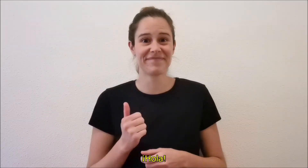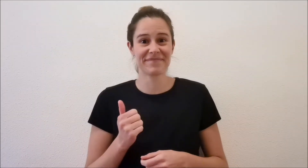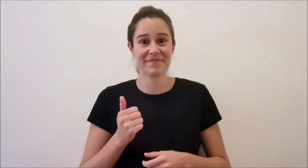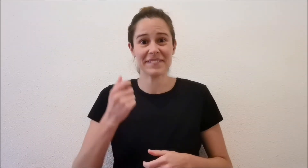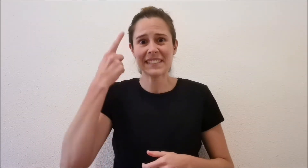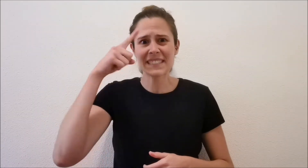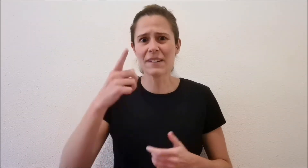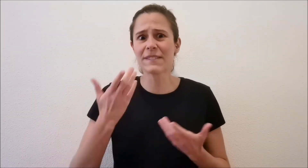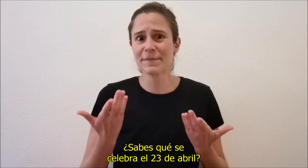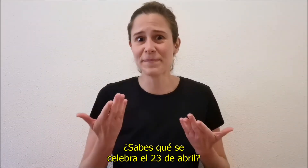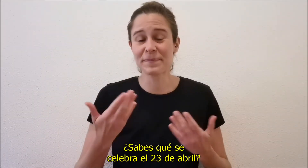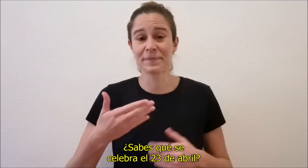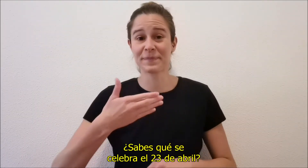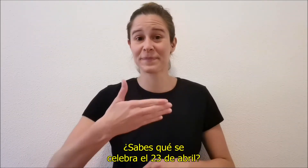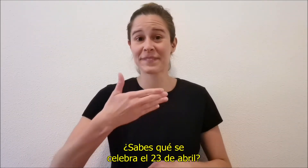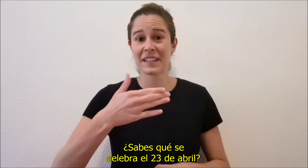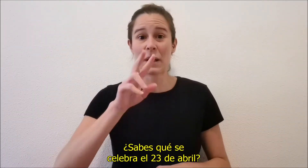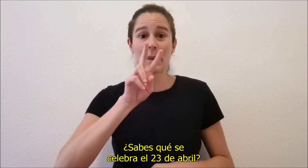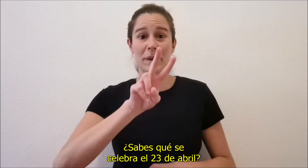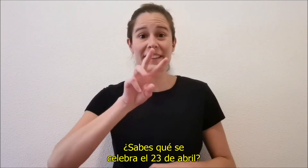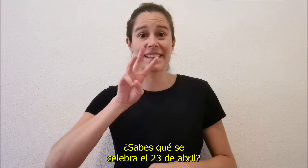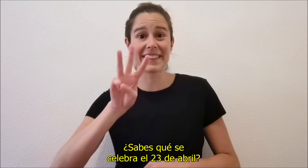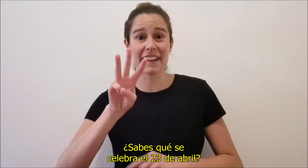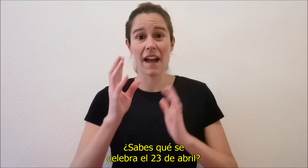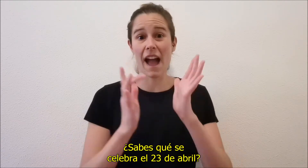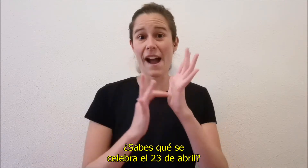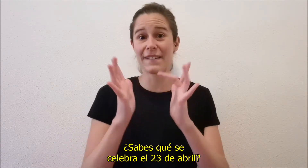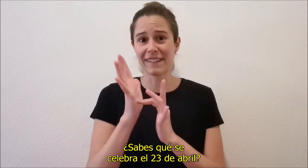¡Hola! ¿Sabes qué se celebra el 23 de abril?